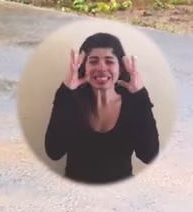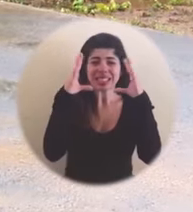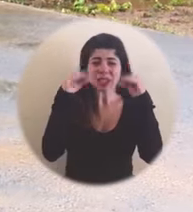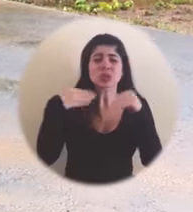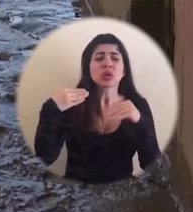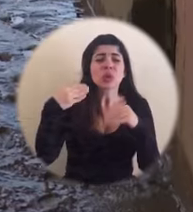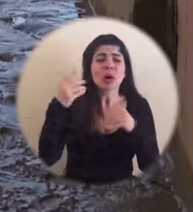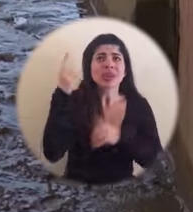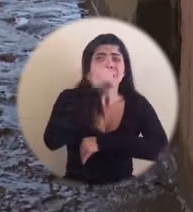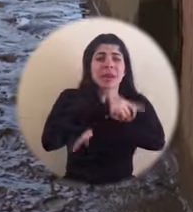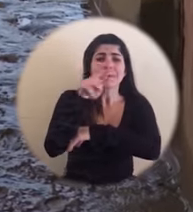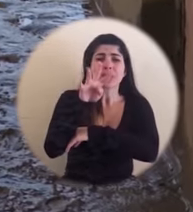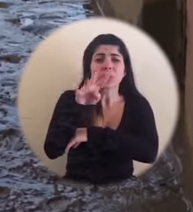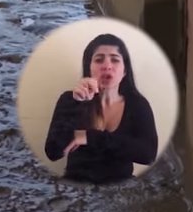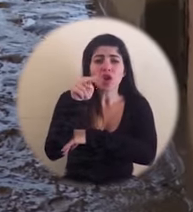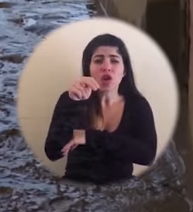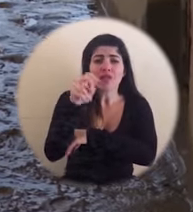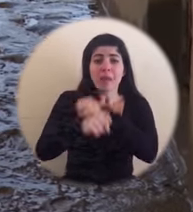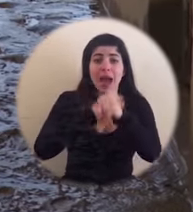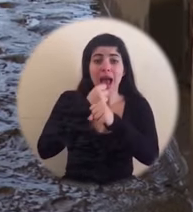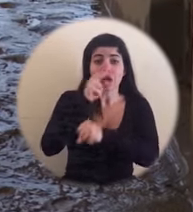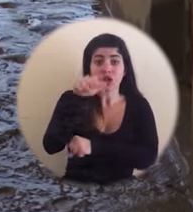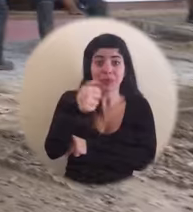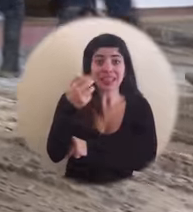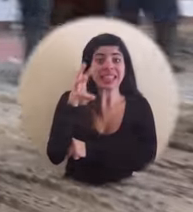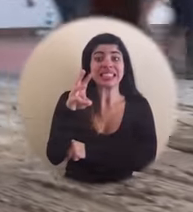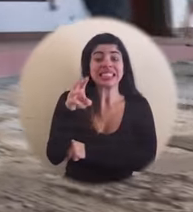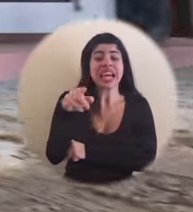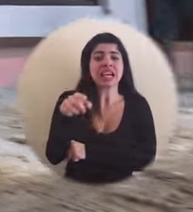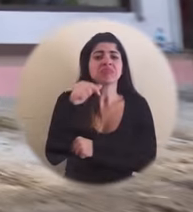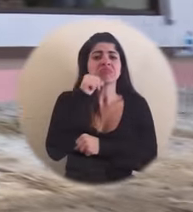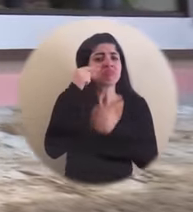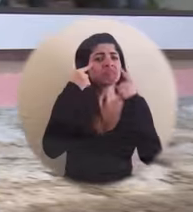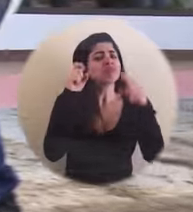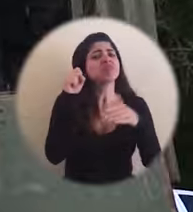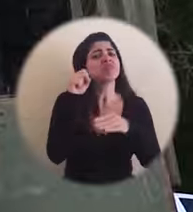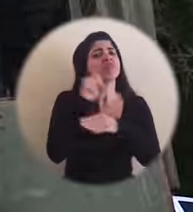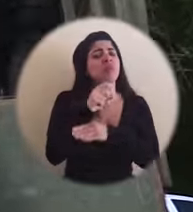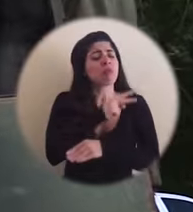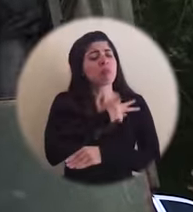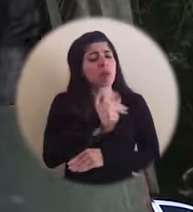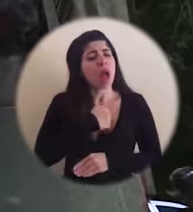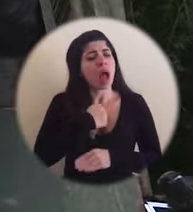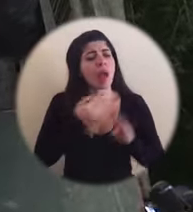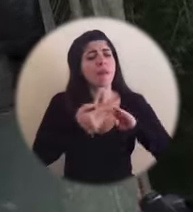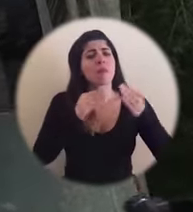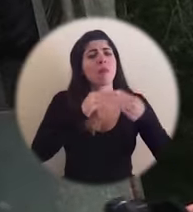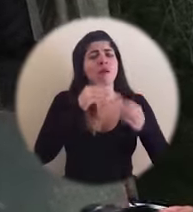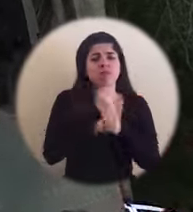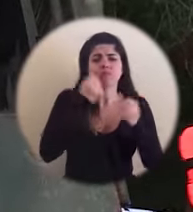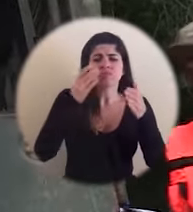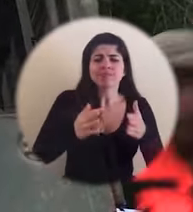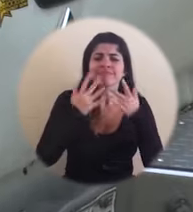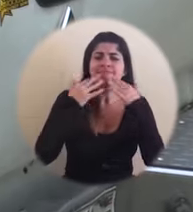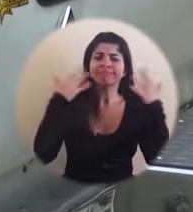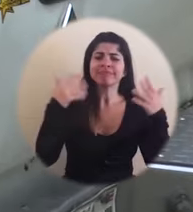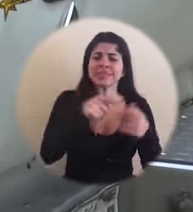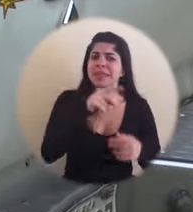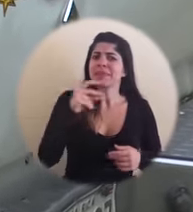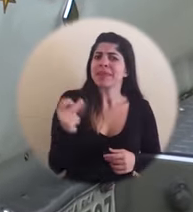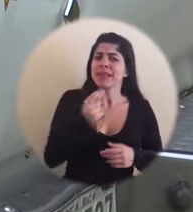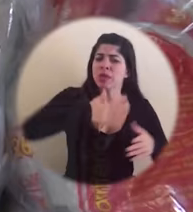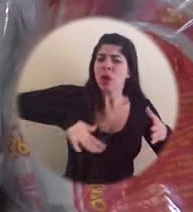terrible noche del 24 de noviembre de 2016 no logró doblegar la voluntad de un pueblo trabajador y generoso, que de